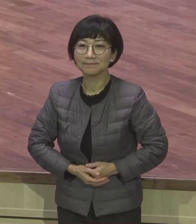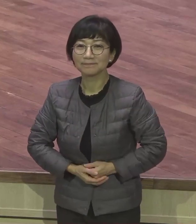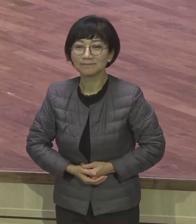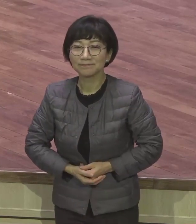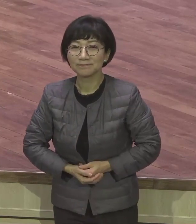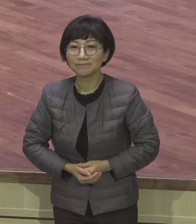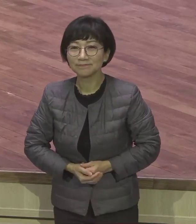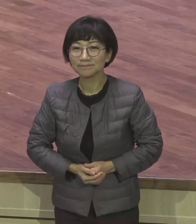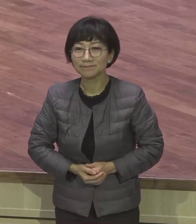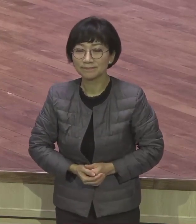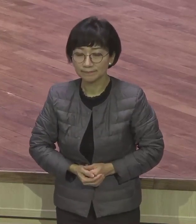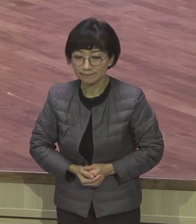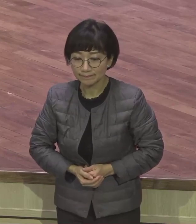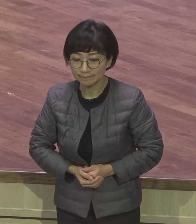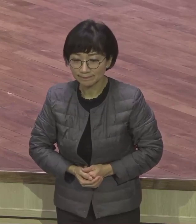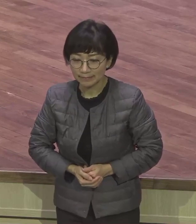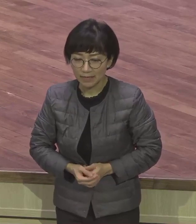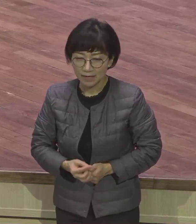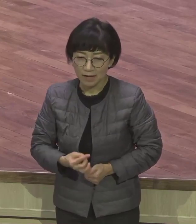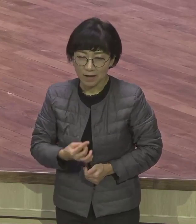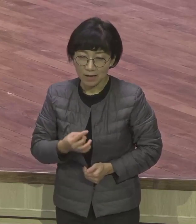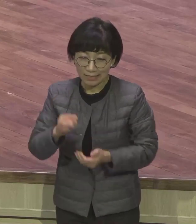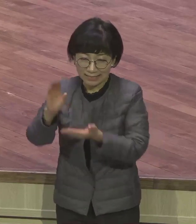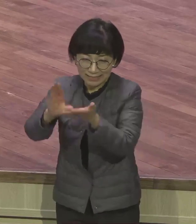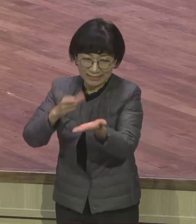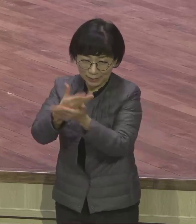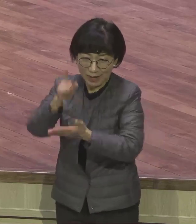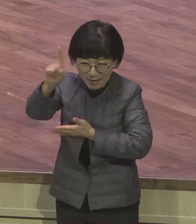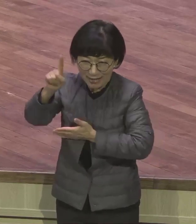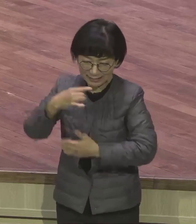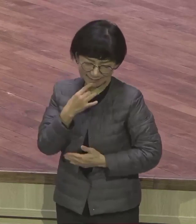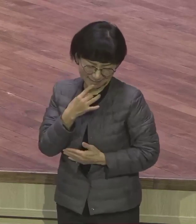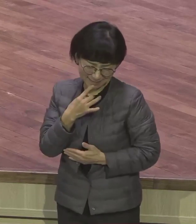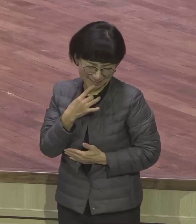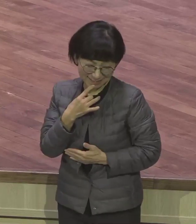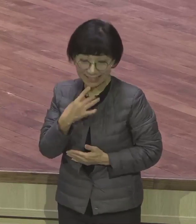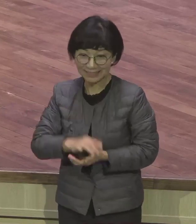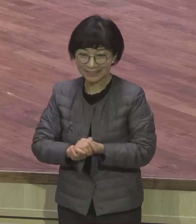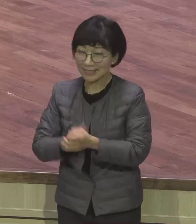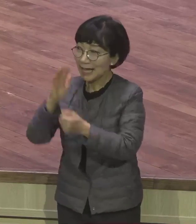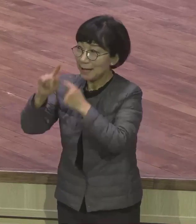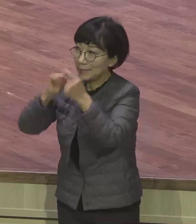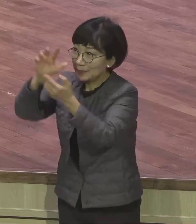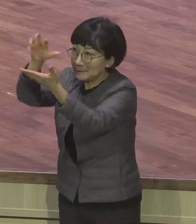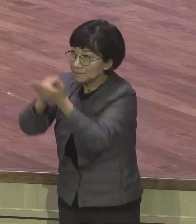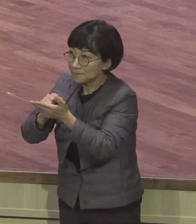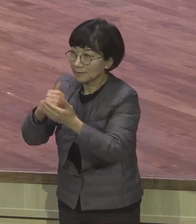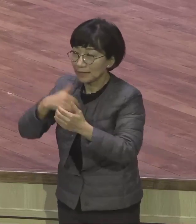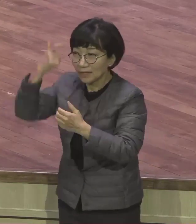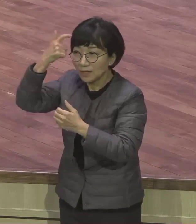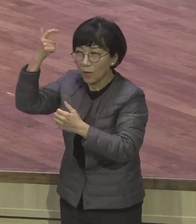오직 그리스도 그 말씀으로 날마다 뭐요 내 영혼의 각인 불이 체질을 내리죠